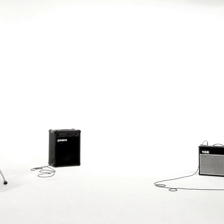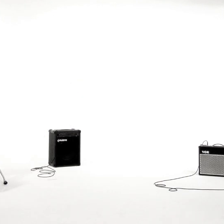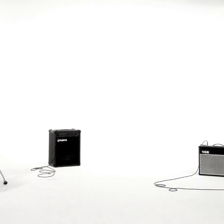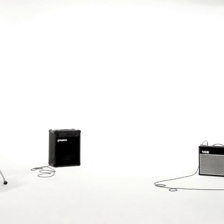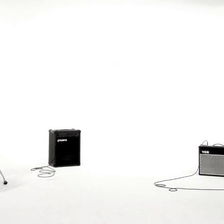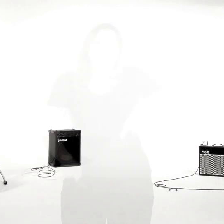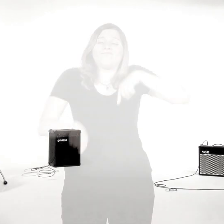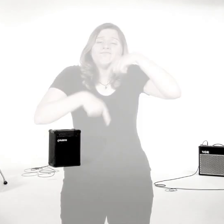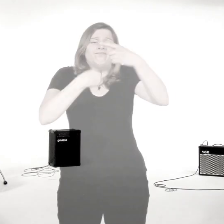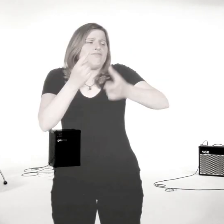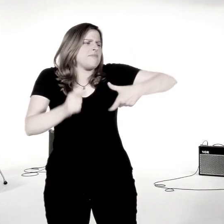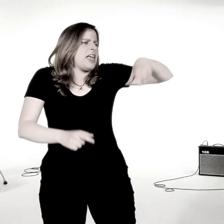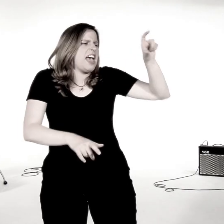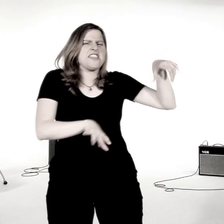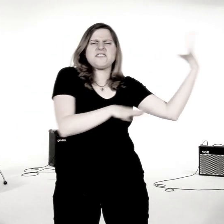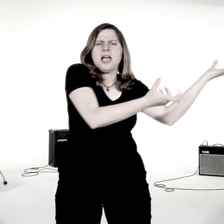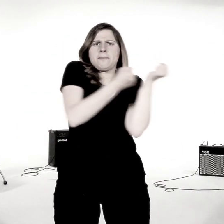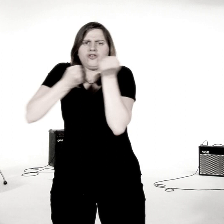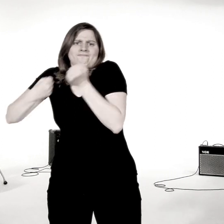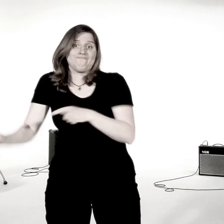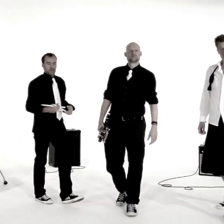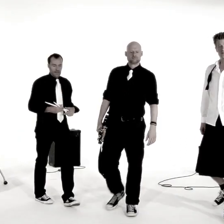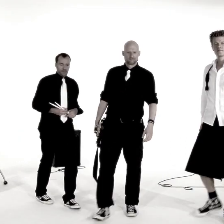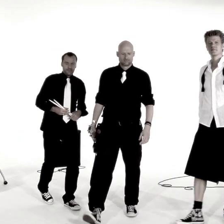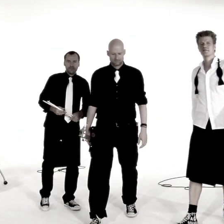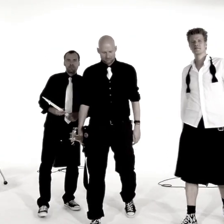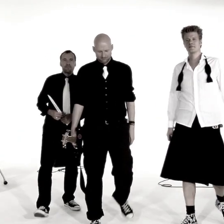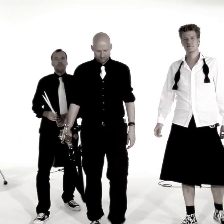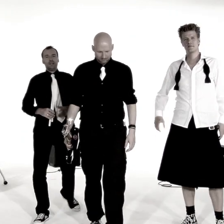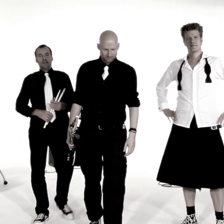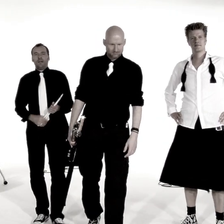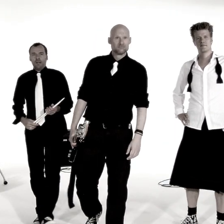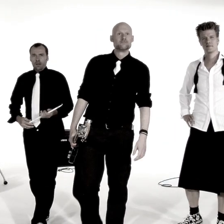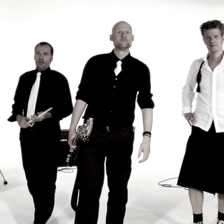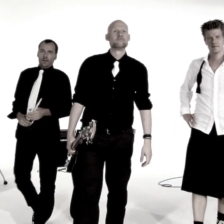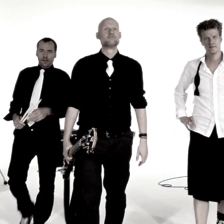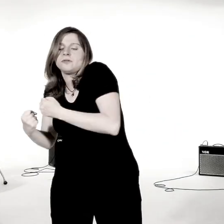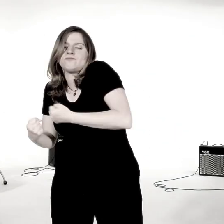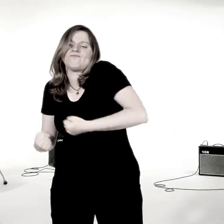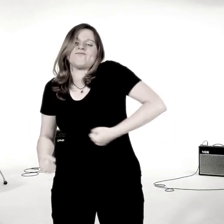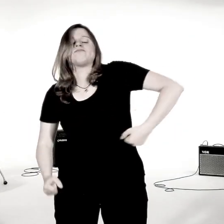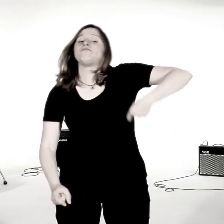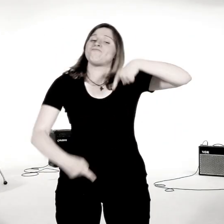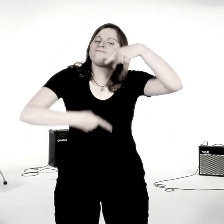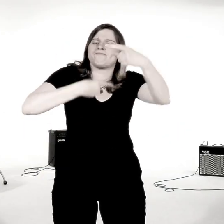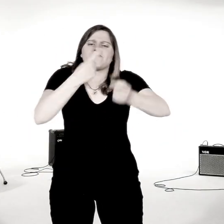Und wieder einen abgeschleppt Nach dem